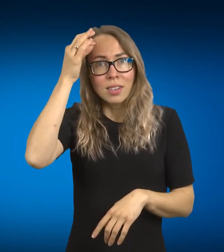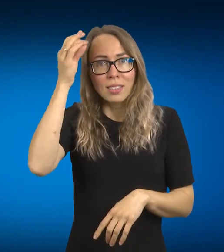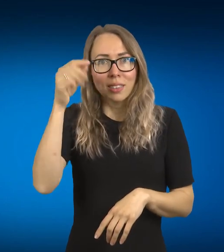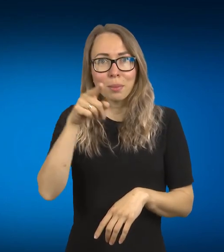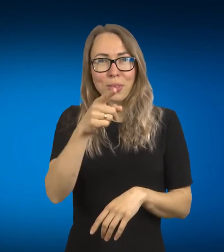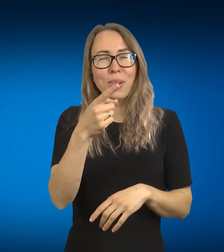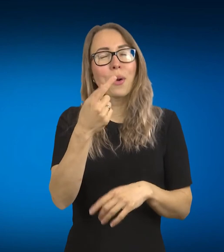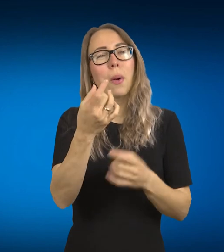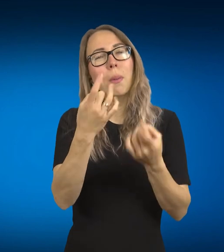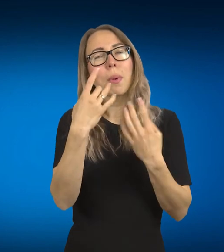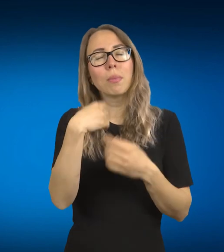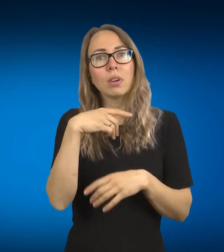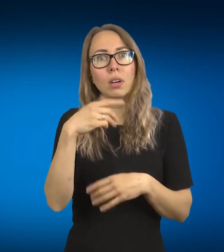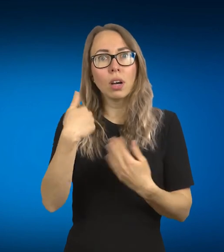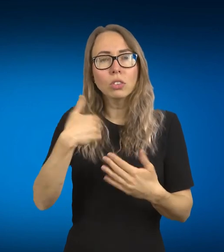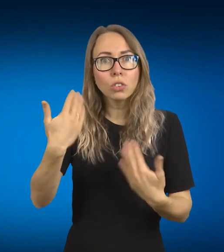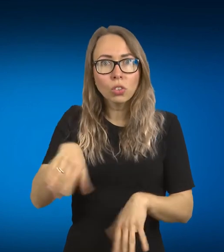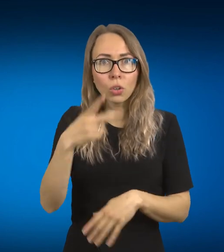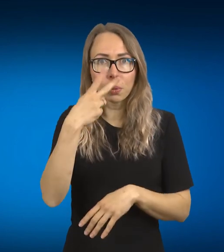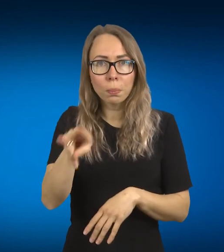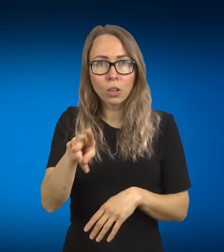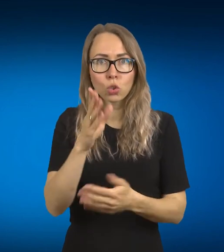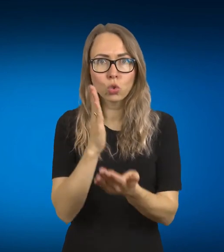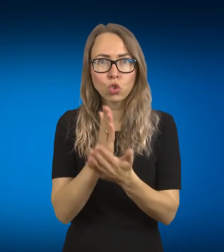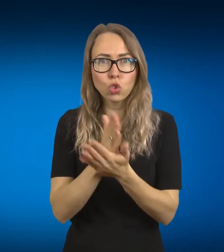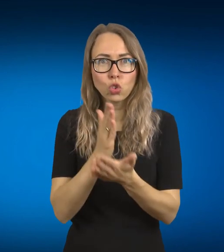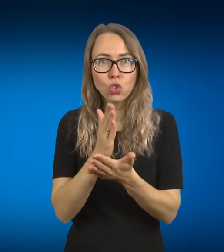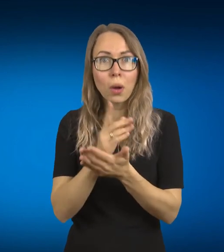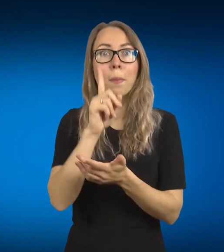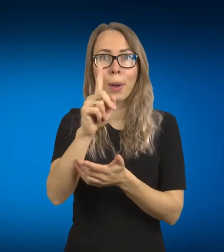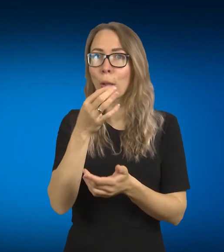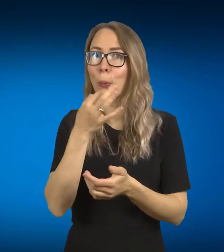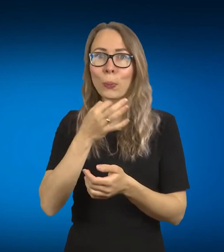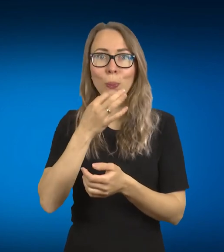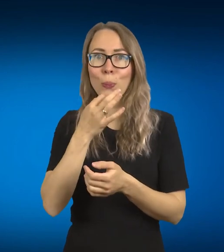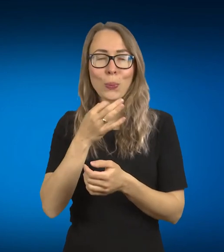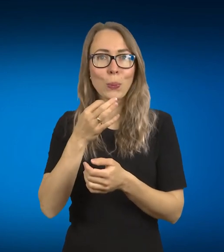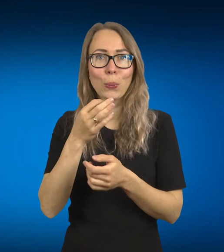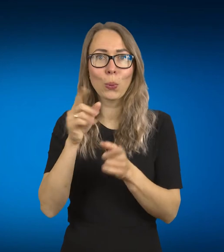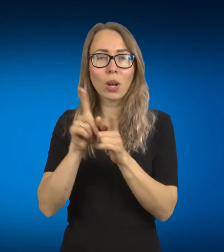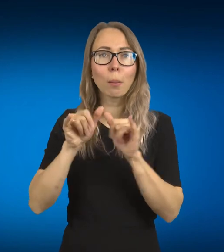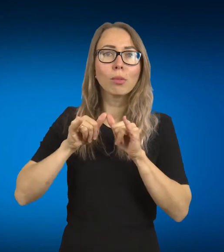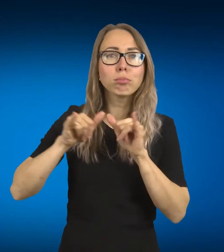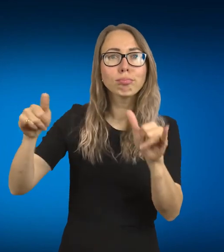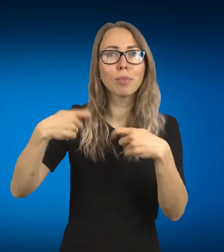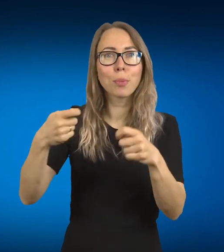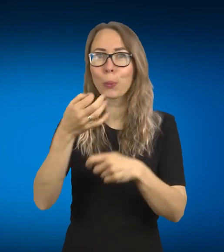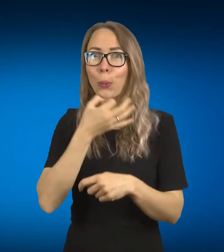beje yra sukurta, tik tai dar, nu, nepritaikyta, gal neparduodama, nevartojama. Yra tokie sound